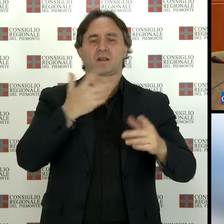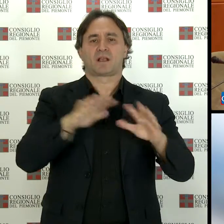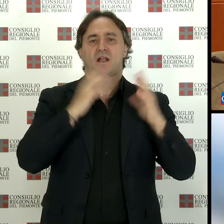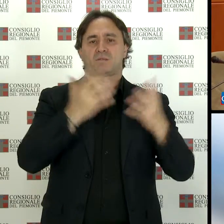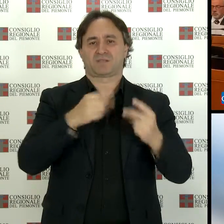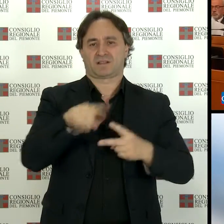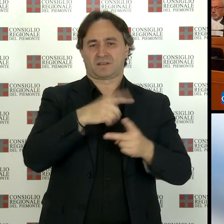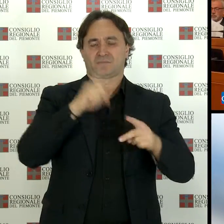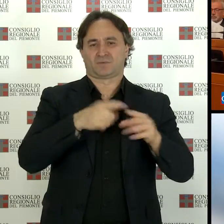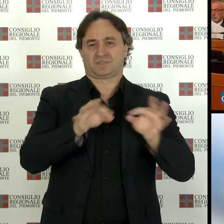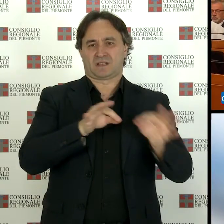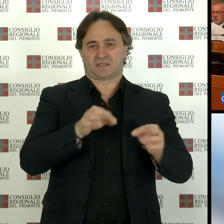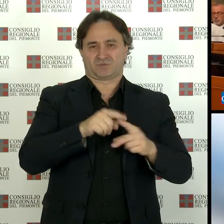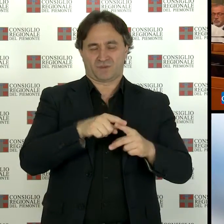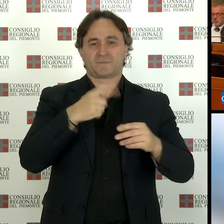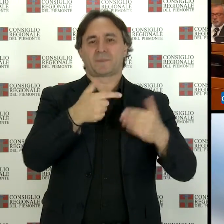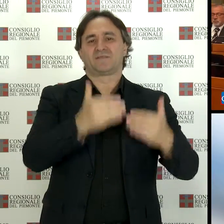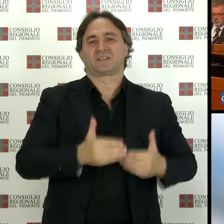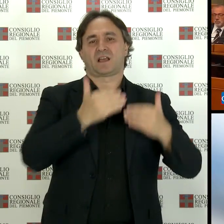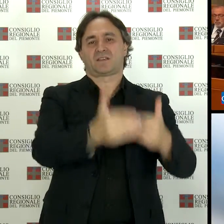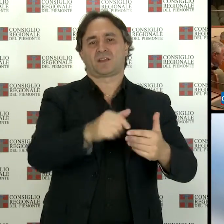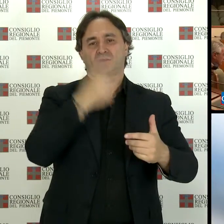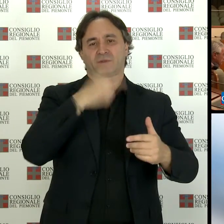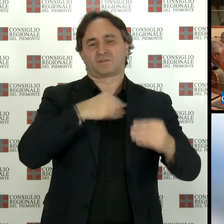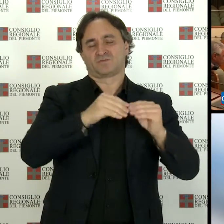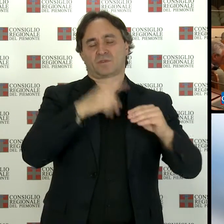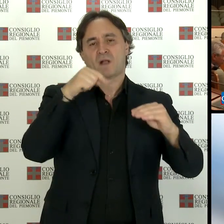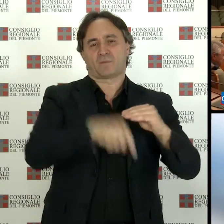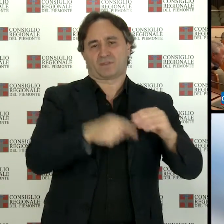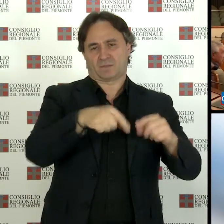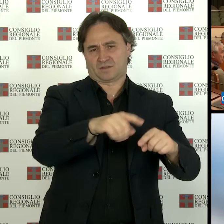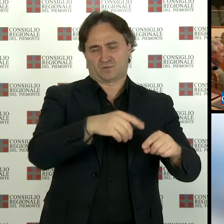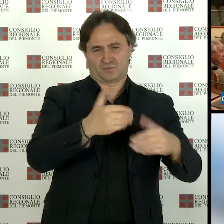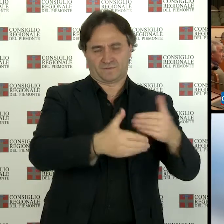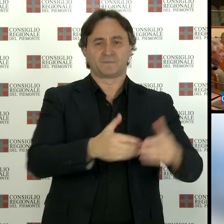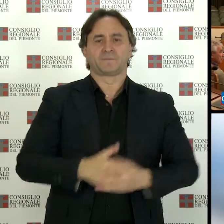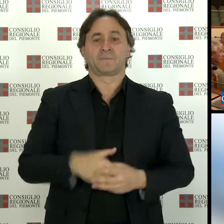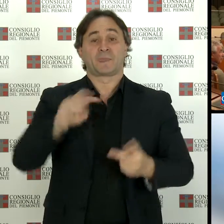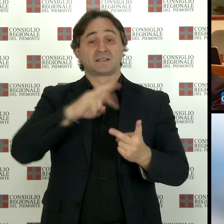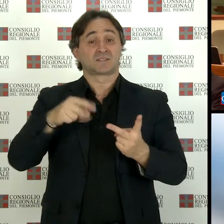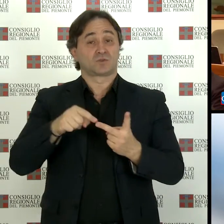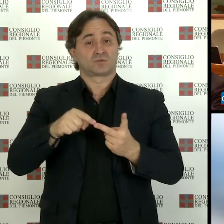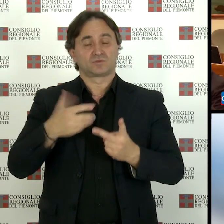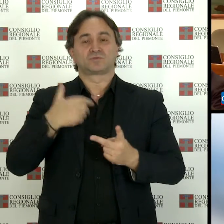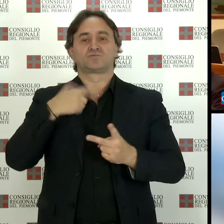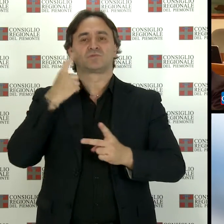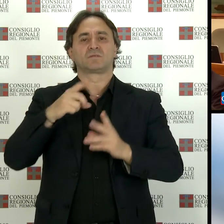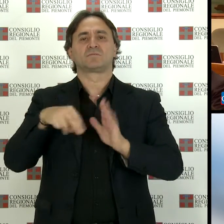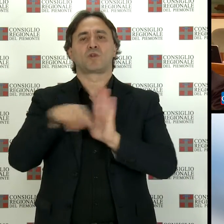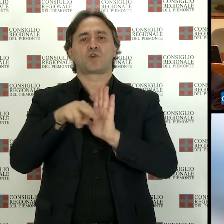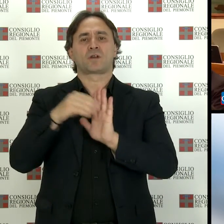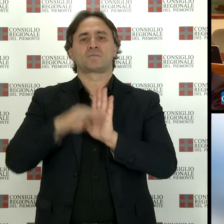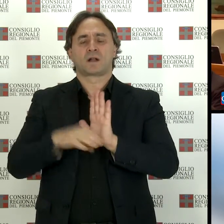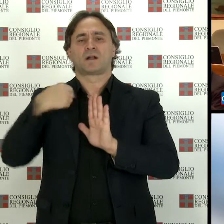strategica è stata rinviata per ulteriori approfondimenti da parte dell'esecutivo La seconda, che riguarda norme in materia di